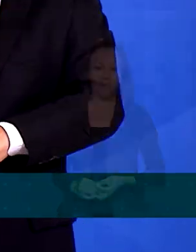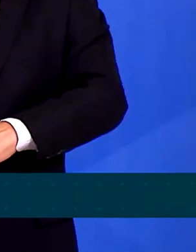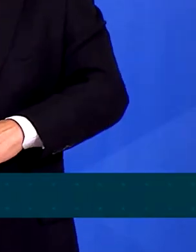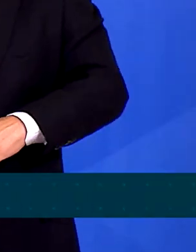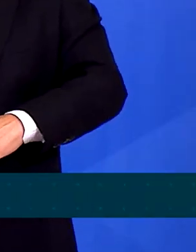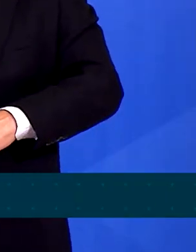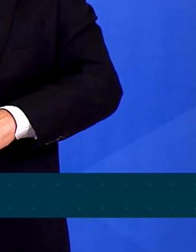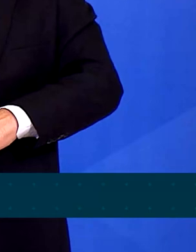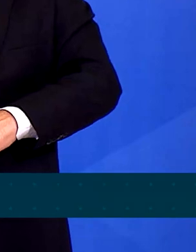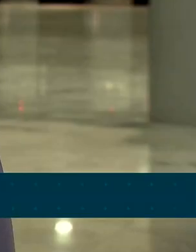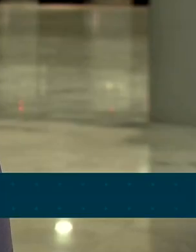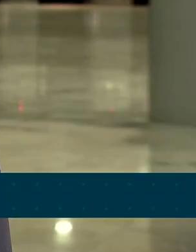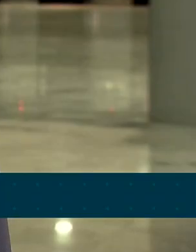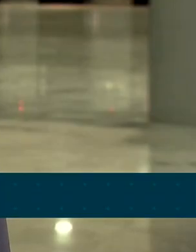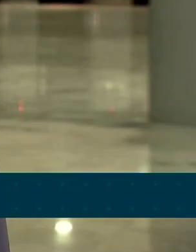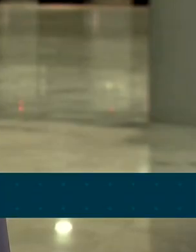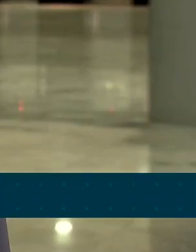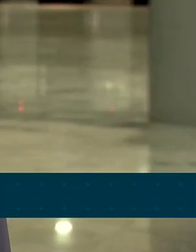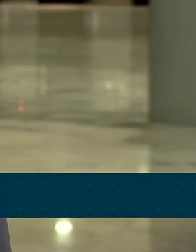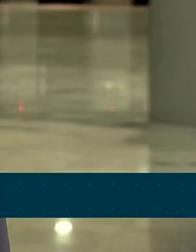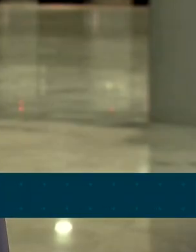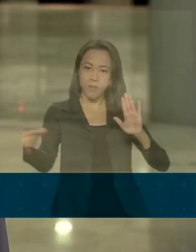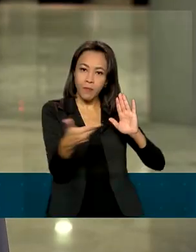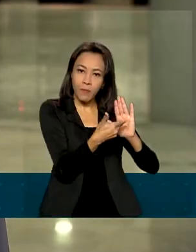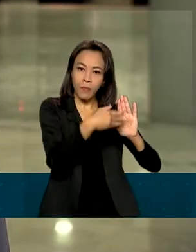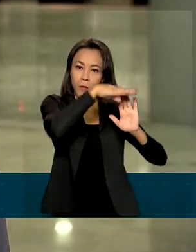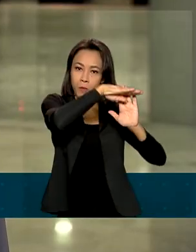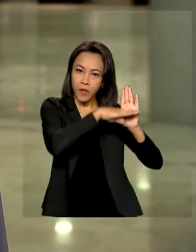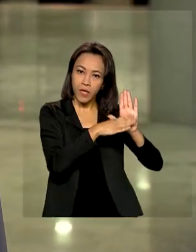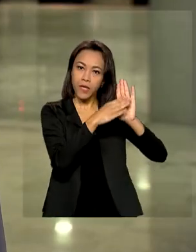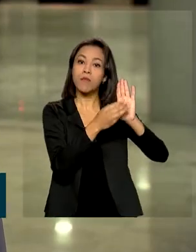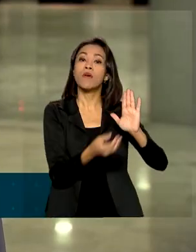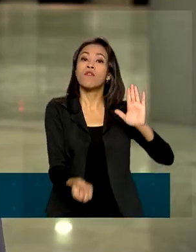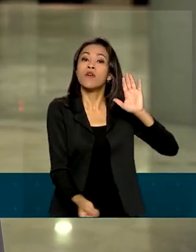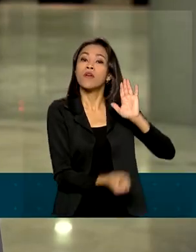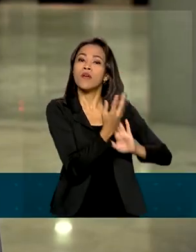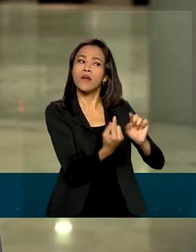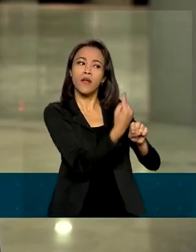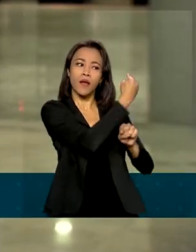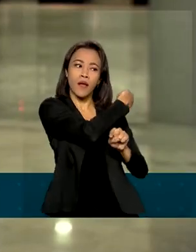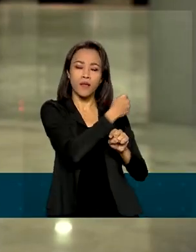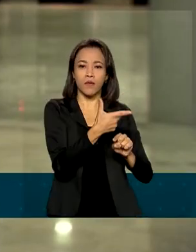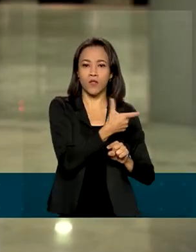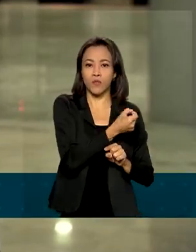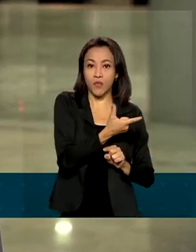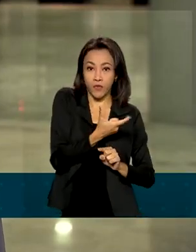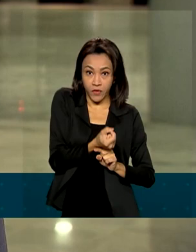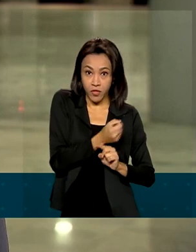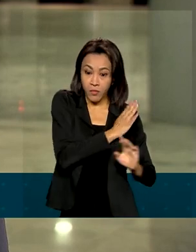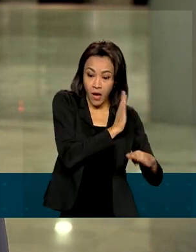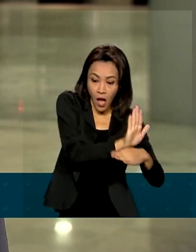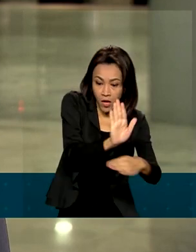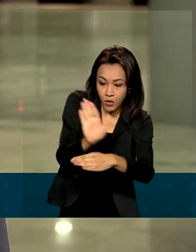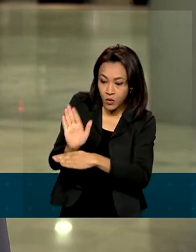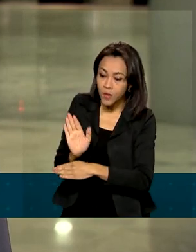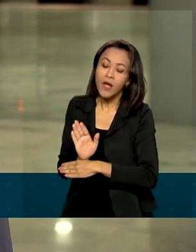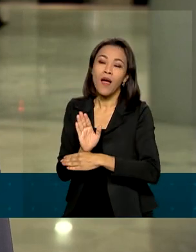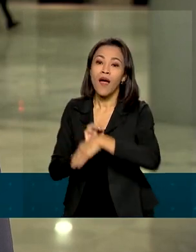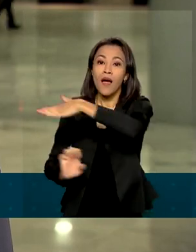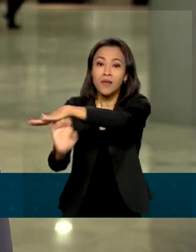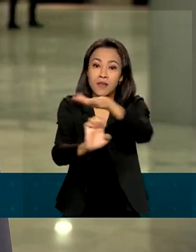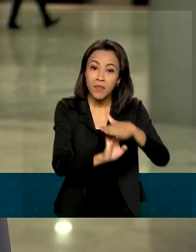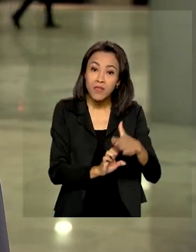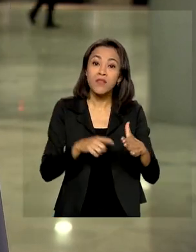que existem no Brasil. O PRONAMP foi criado em 2020 para ajudar pequenos negócios afetados pela